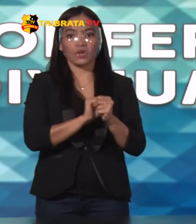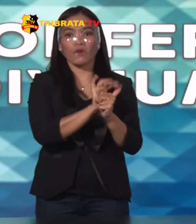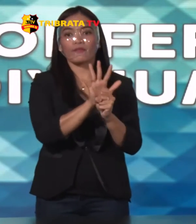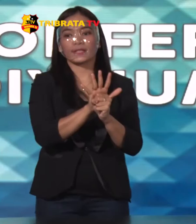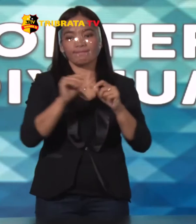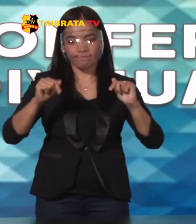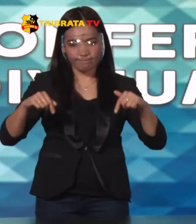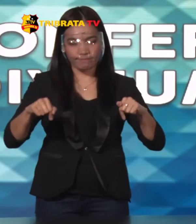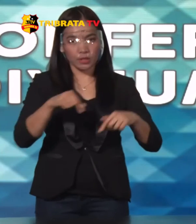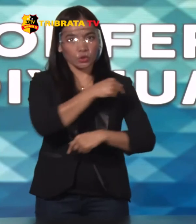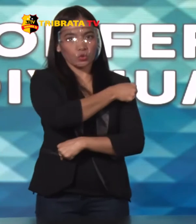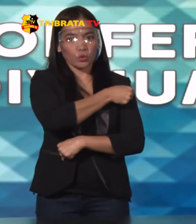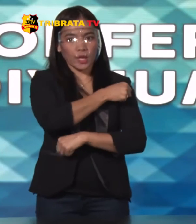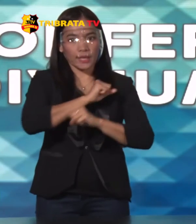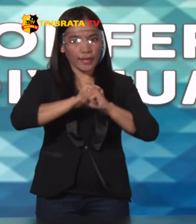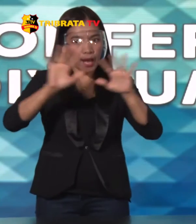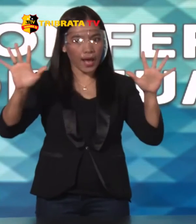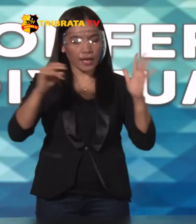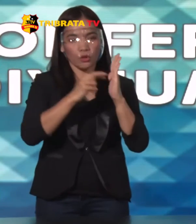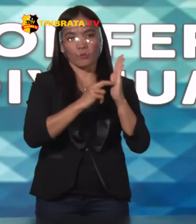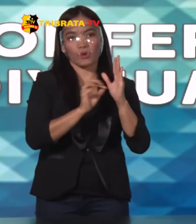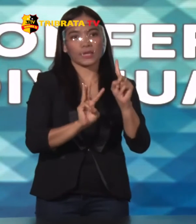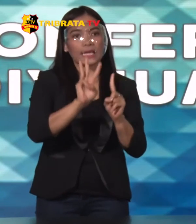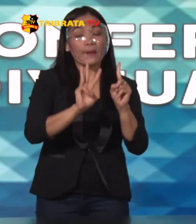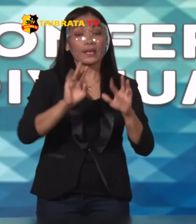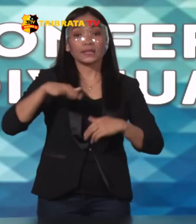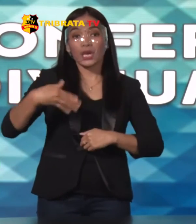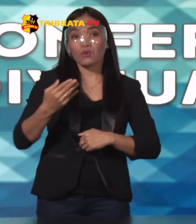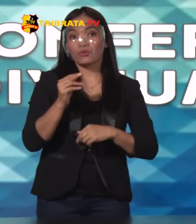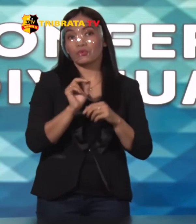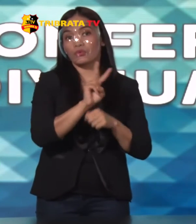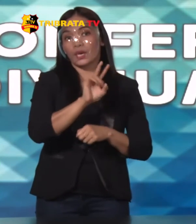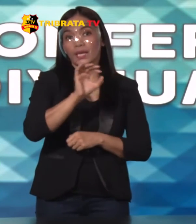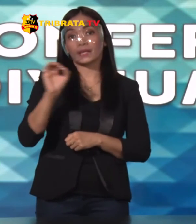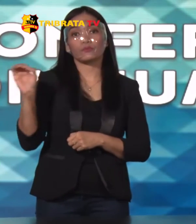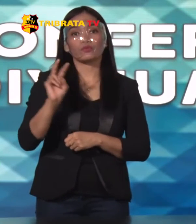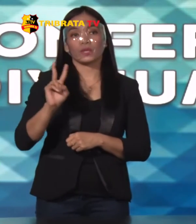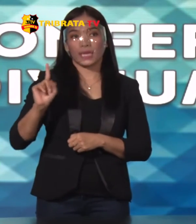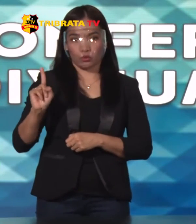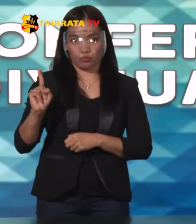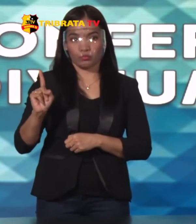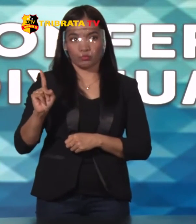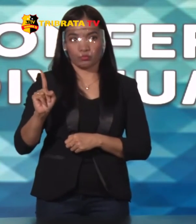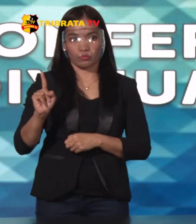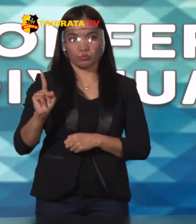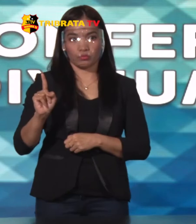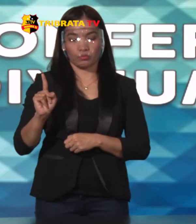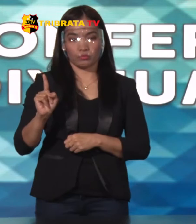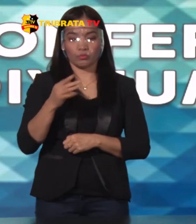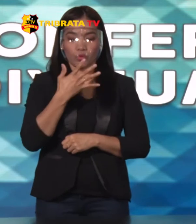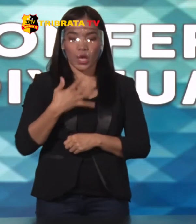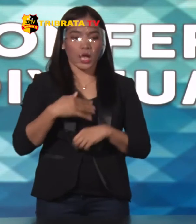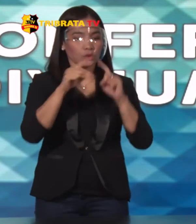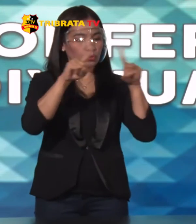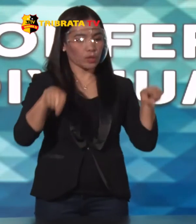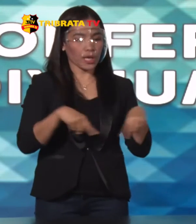Surat edaran nomor 13 tahun 2021 Tentunya